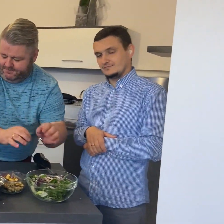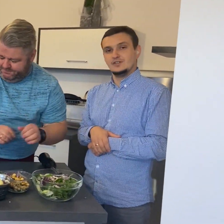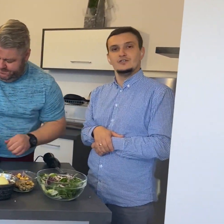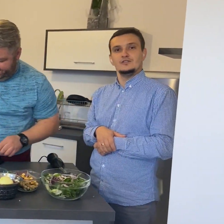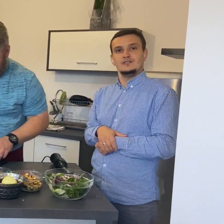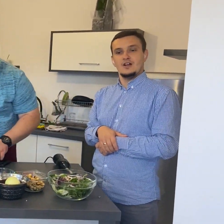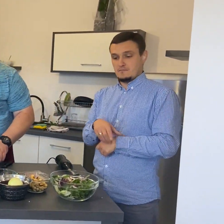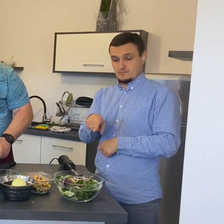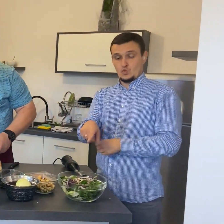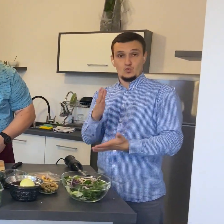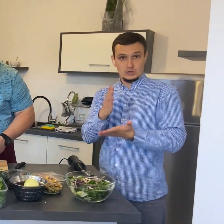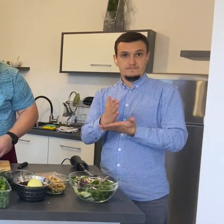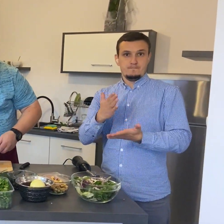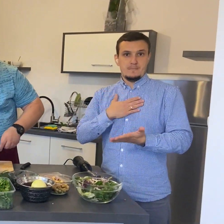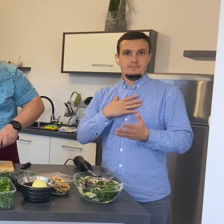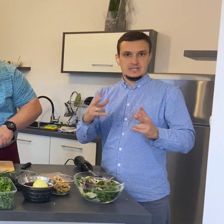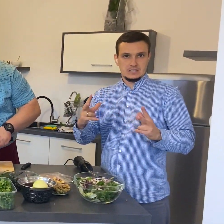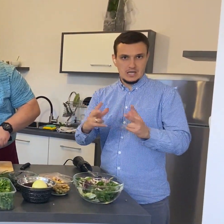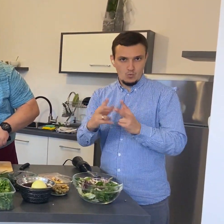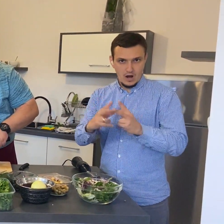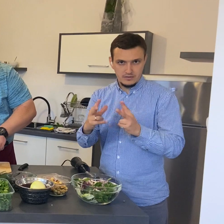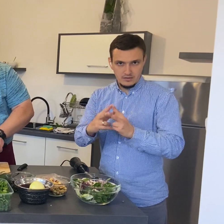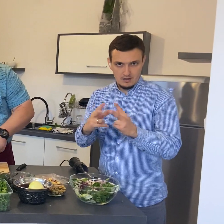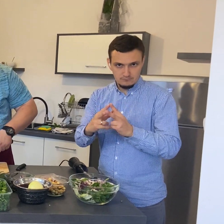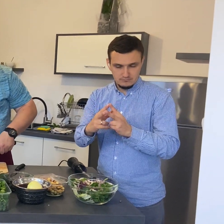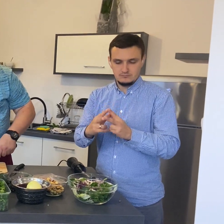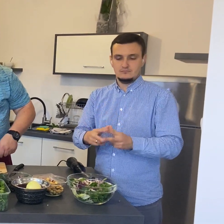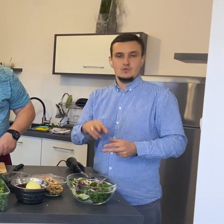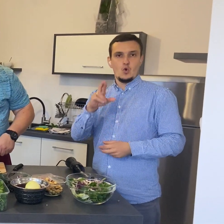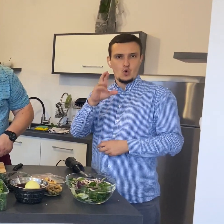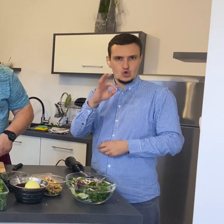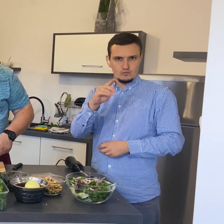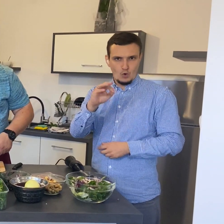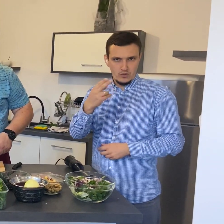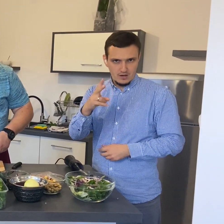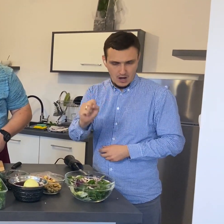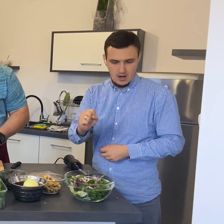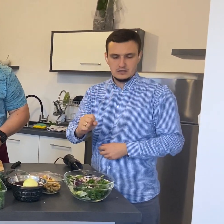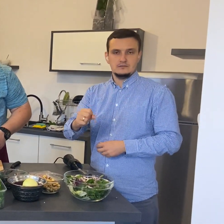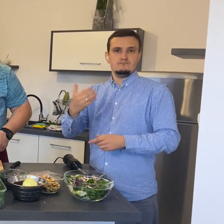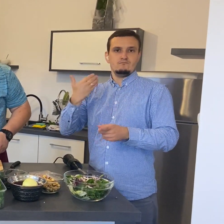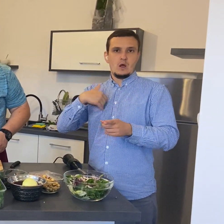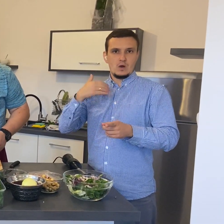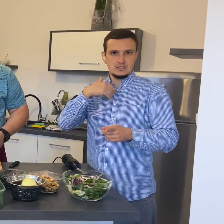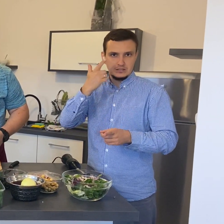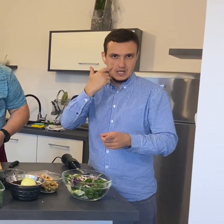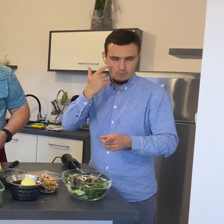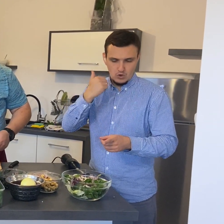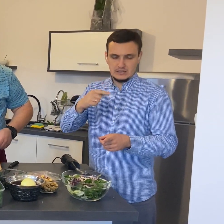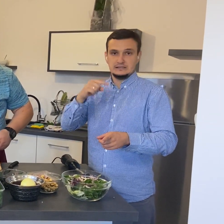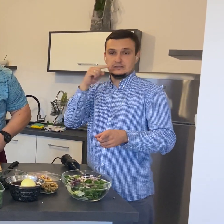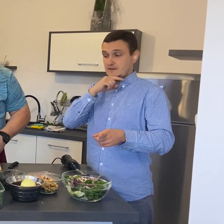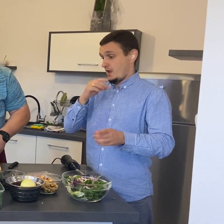ale cebula jest zdrowa, więc dokroję jeszcze trochę czerwą cebulę.